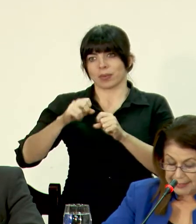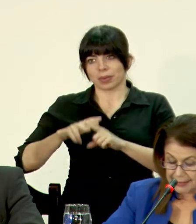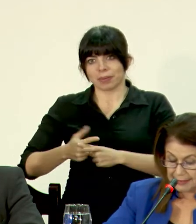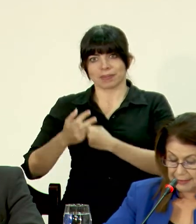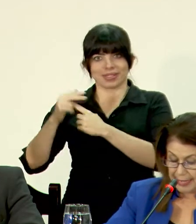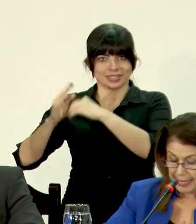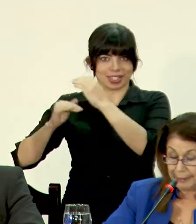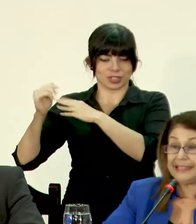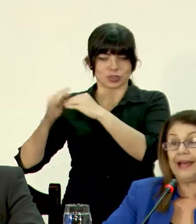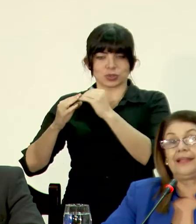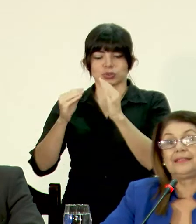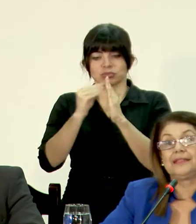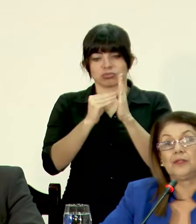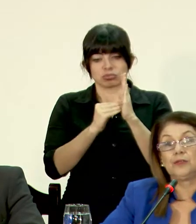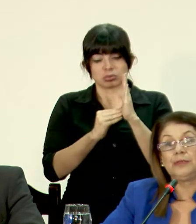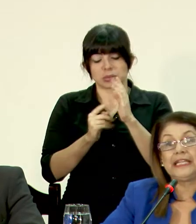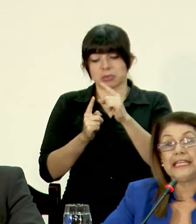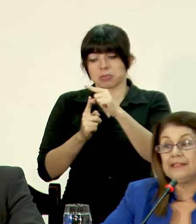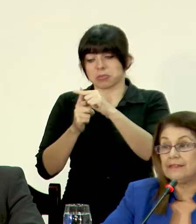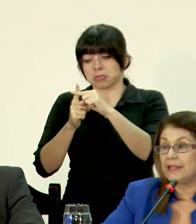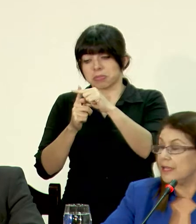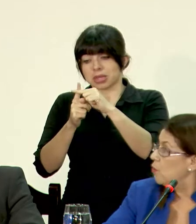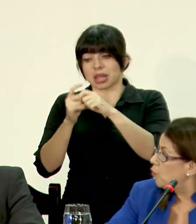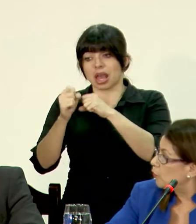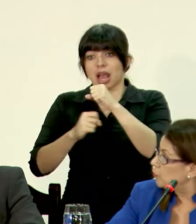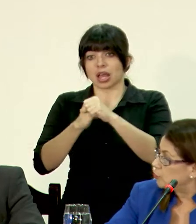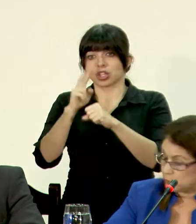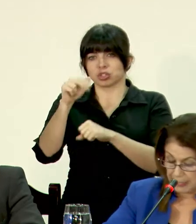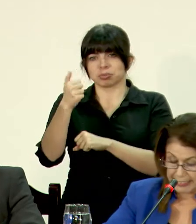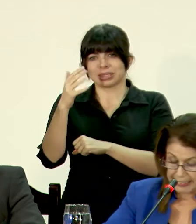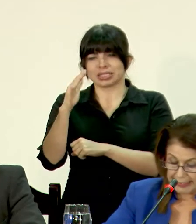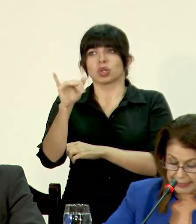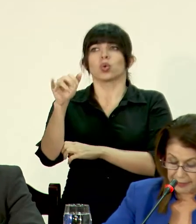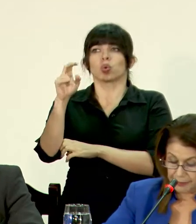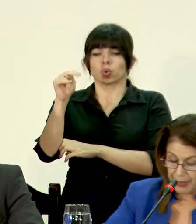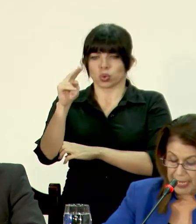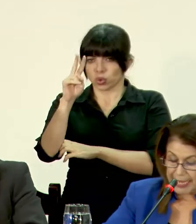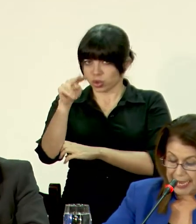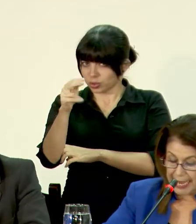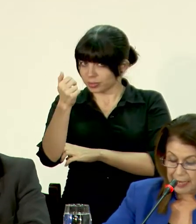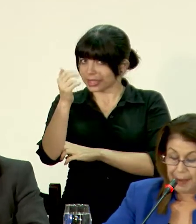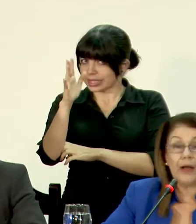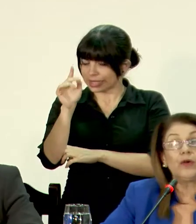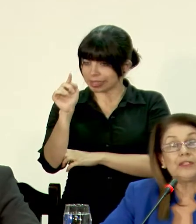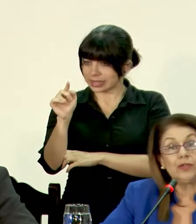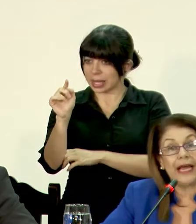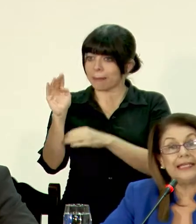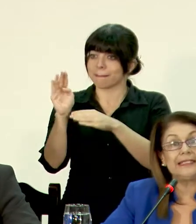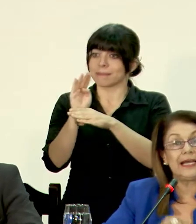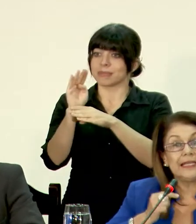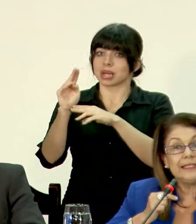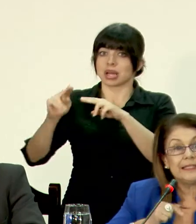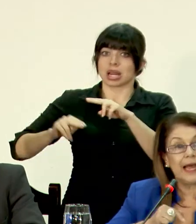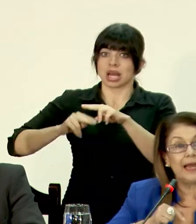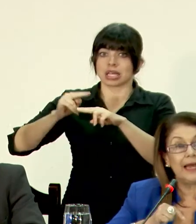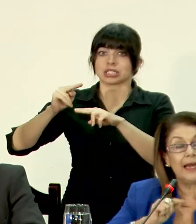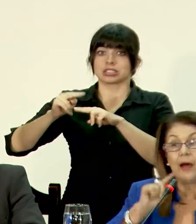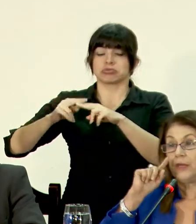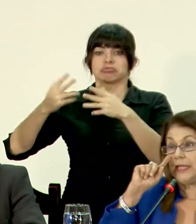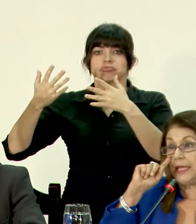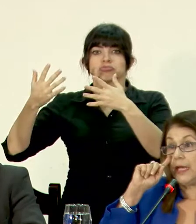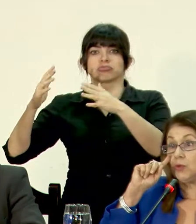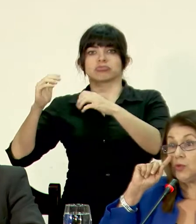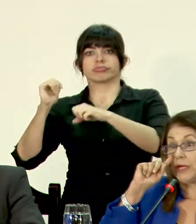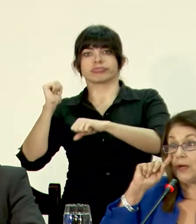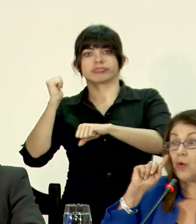Es a mitades de 2015, en junio de 2015, que el Banco Nacional ya instala